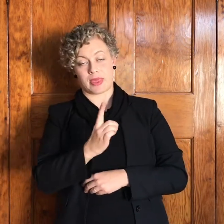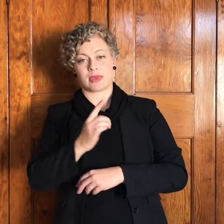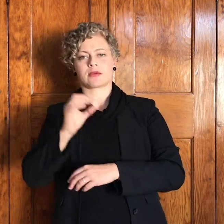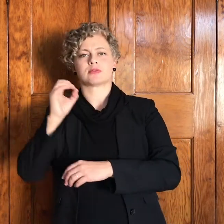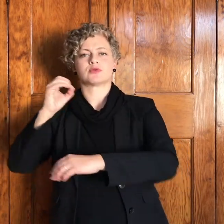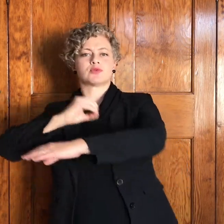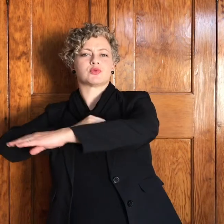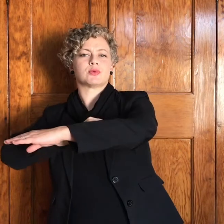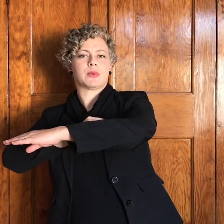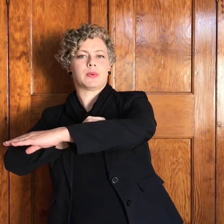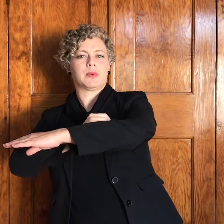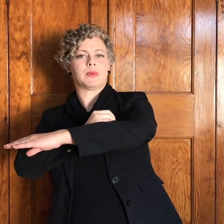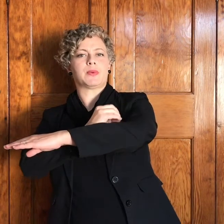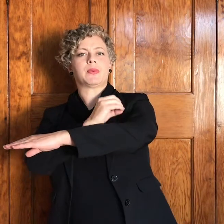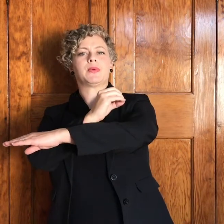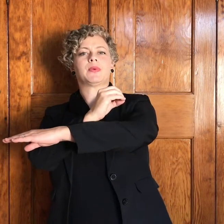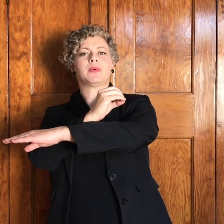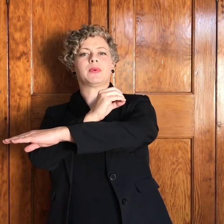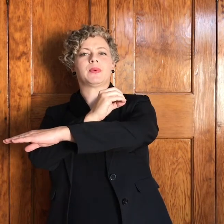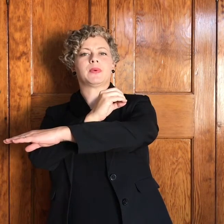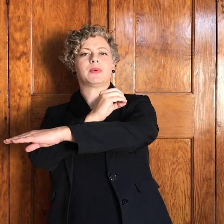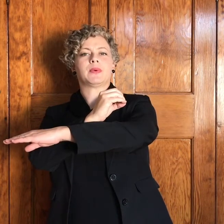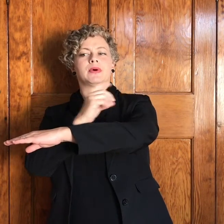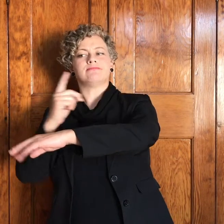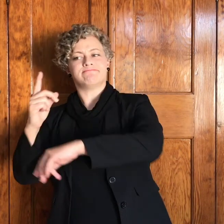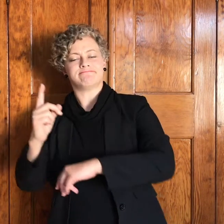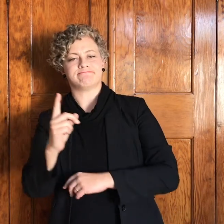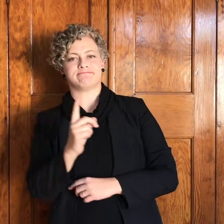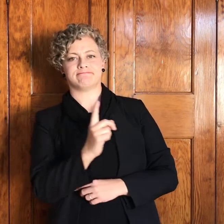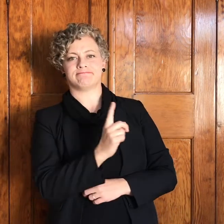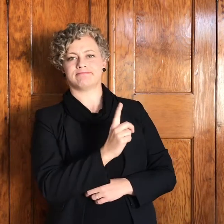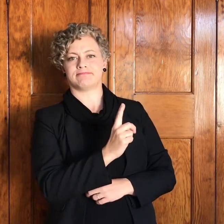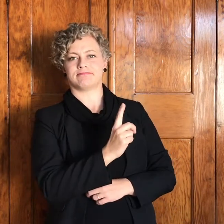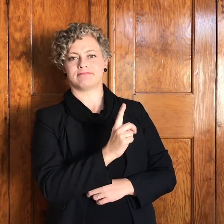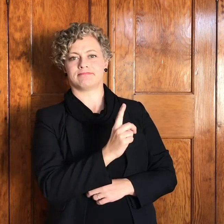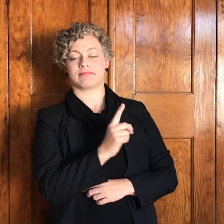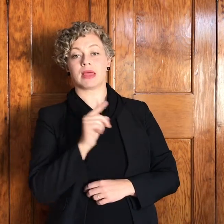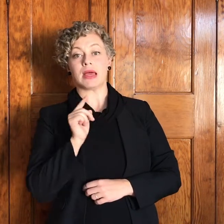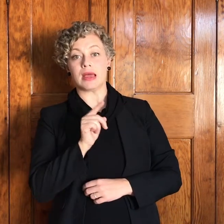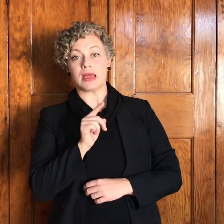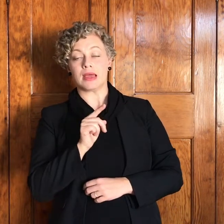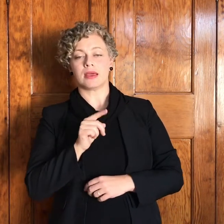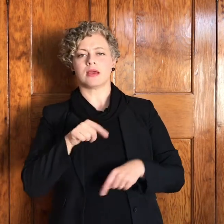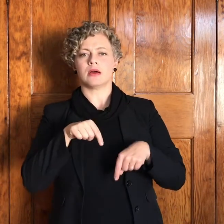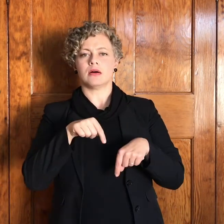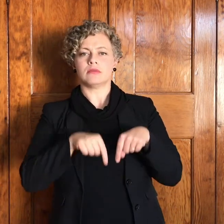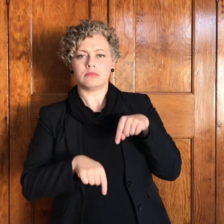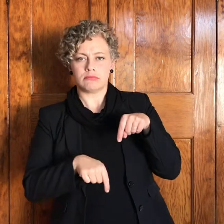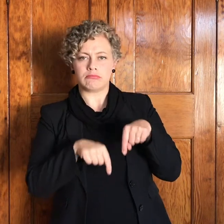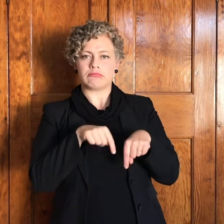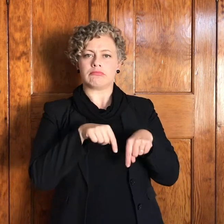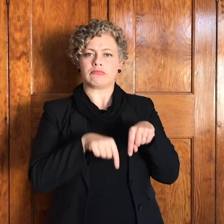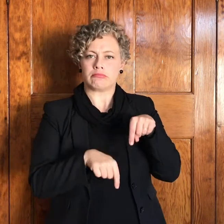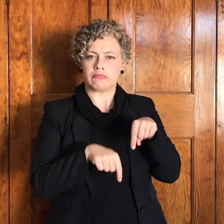opgekom maar Jacob het mank geblei aan sy heep